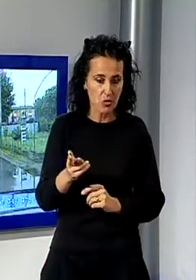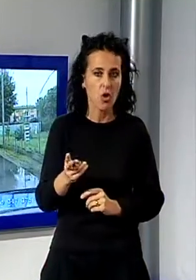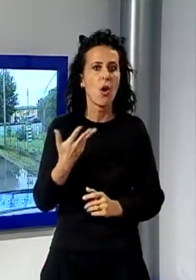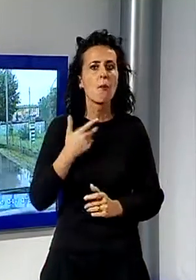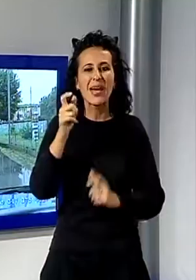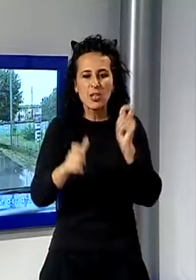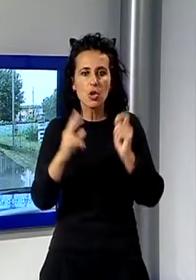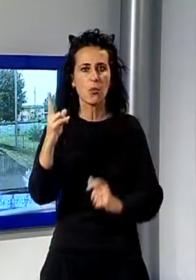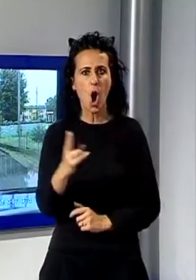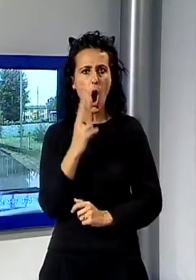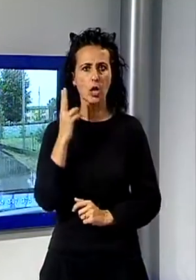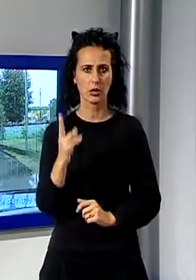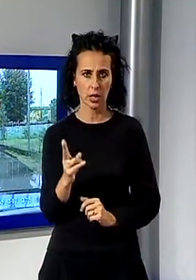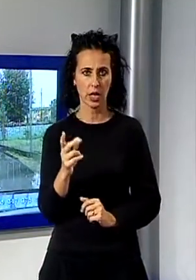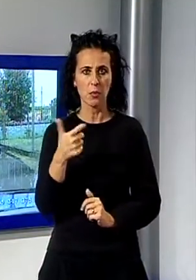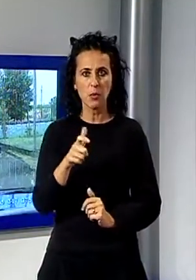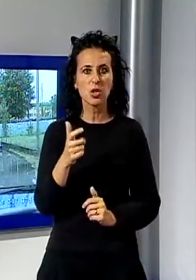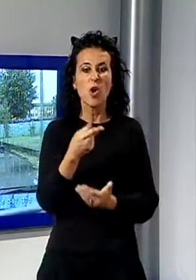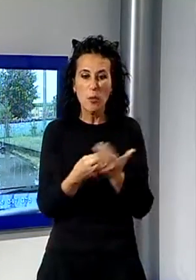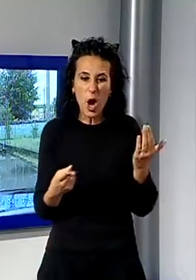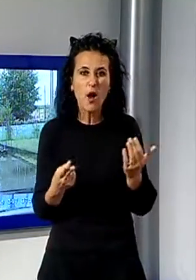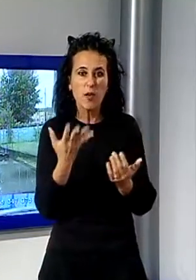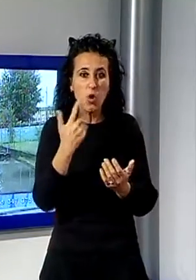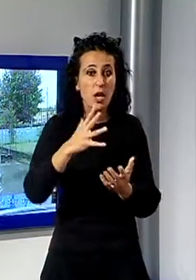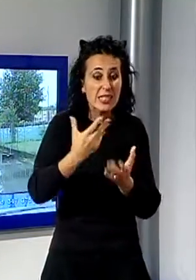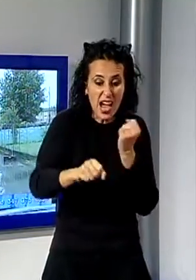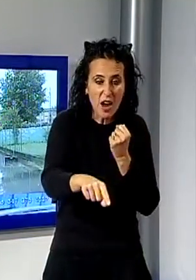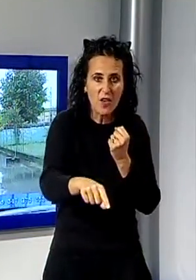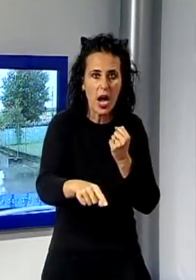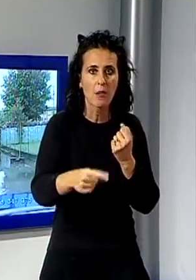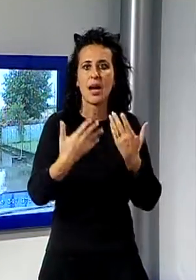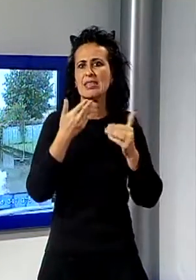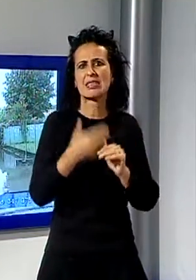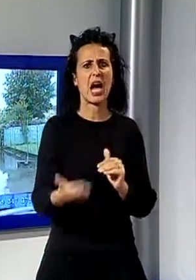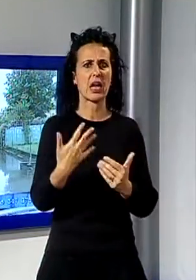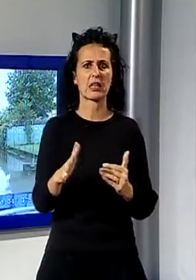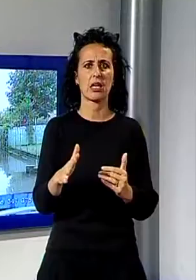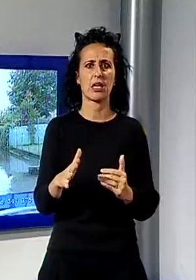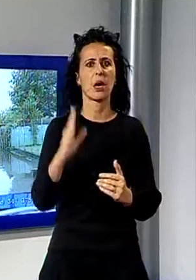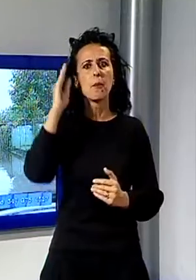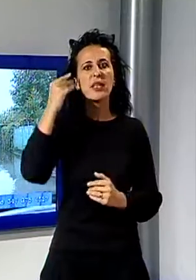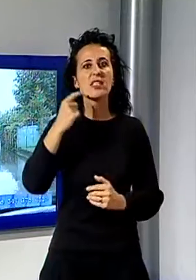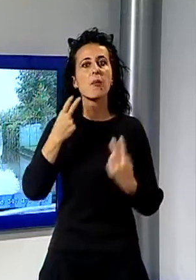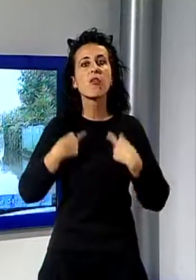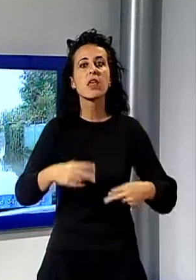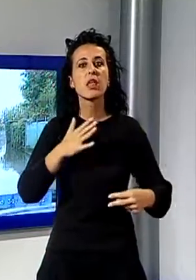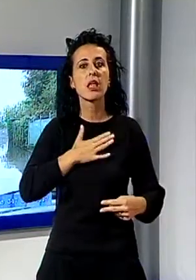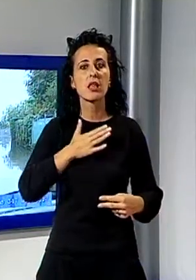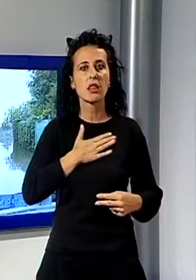persone, ormai pensiamo alla nostra vita, non alla macchina che si può danneggiare